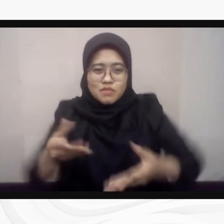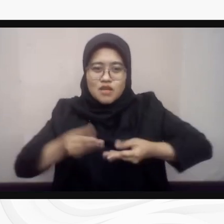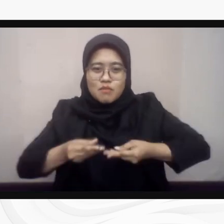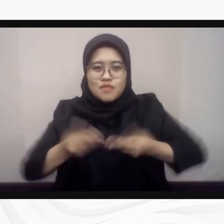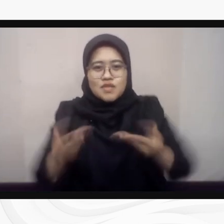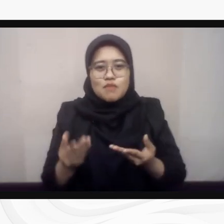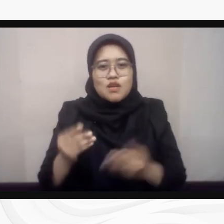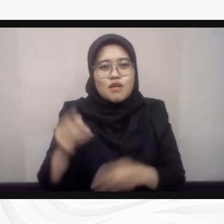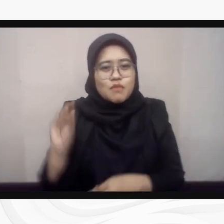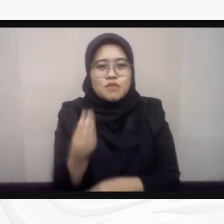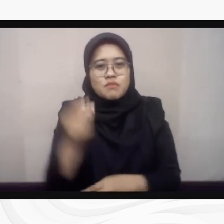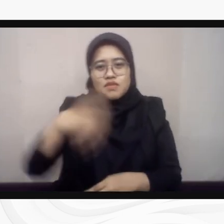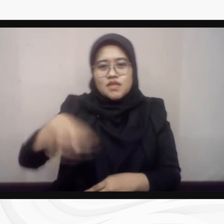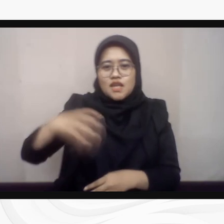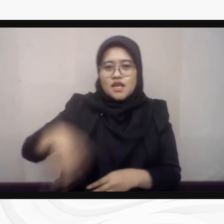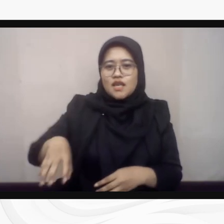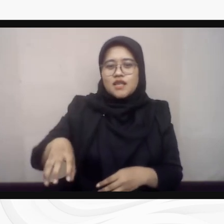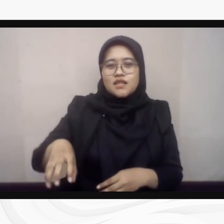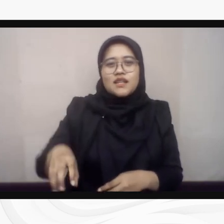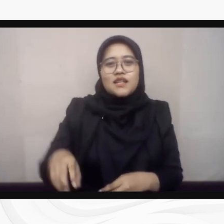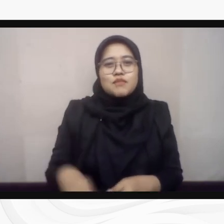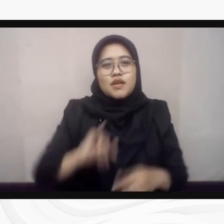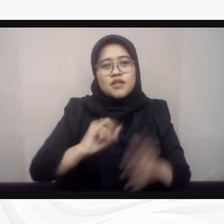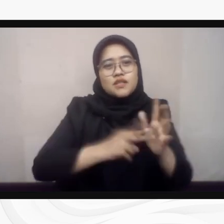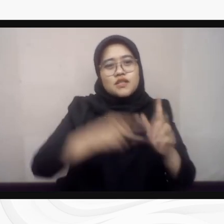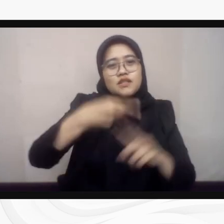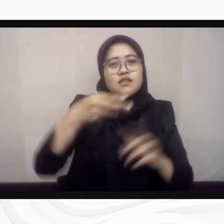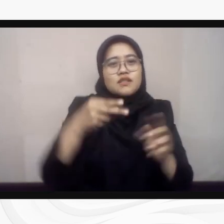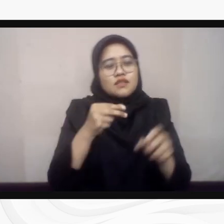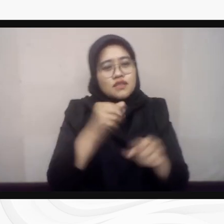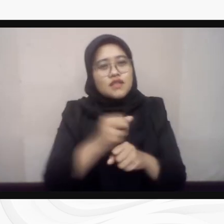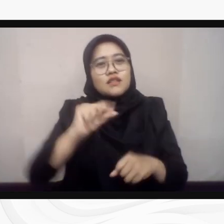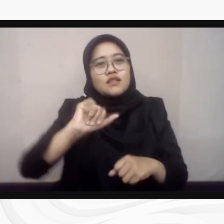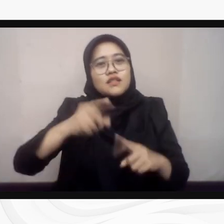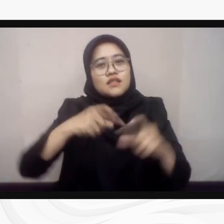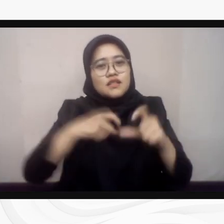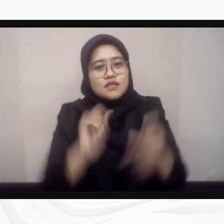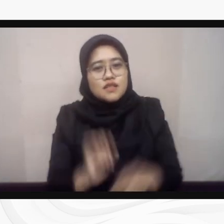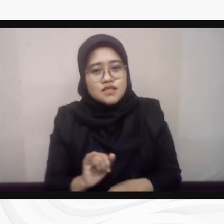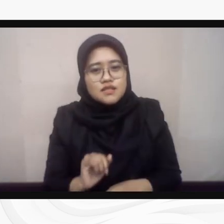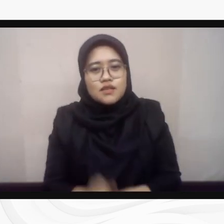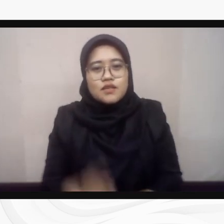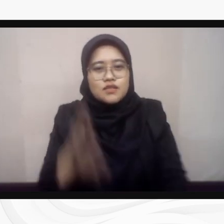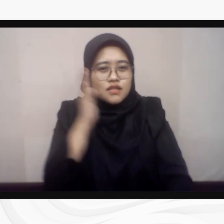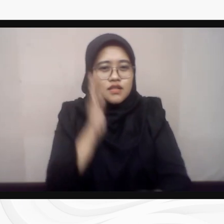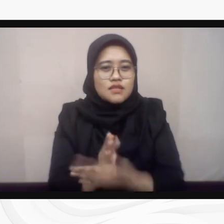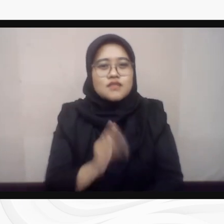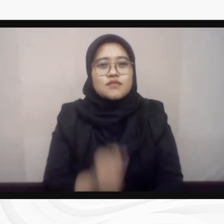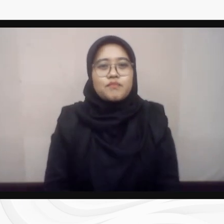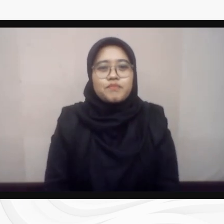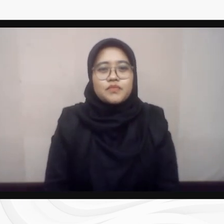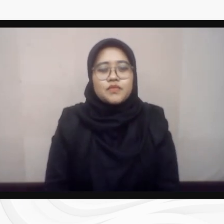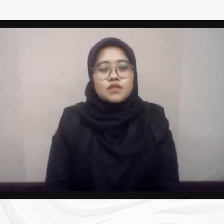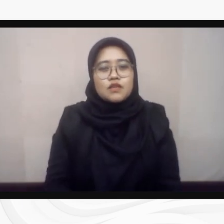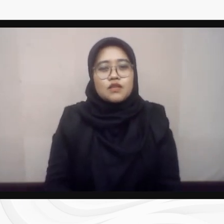berintegritas dan memihak kepada rakyat. Ketiga, kami menyuruhkan kepada para calon kepala daerah, partai